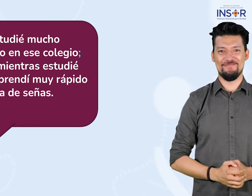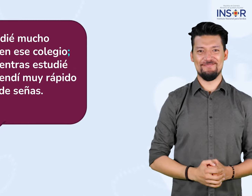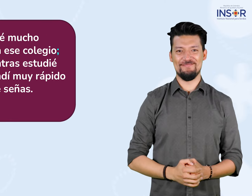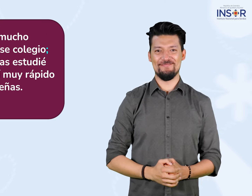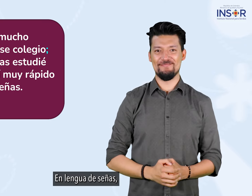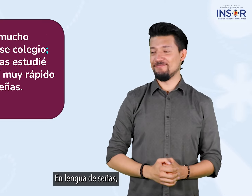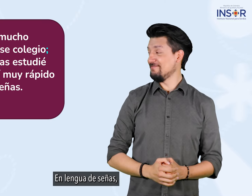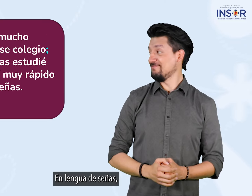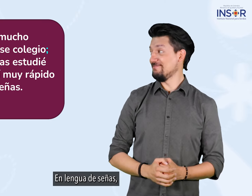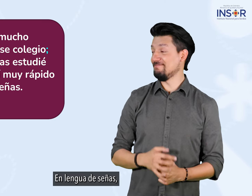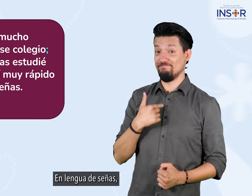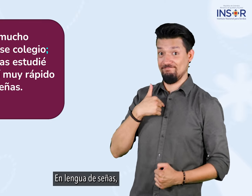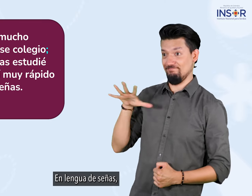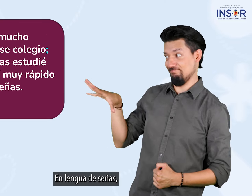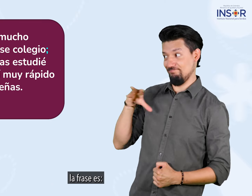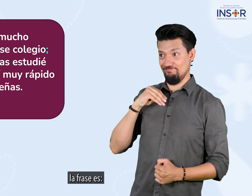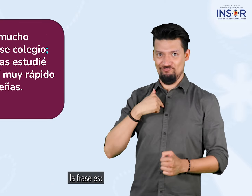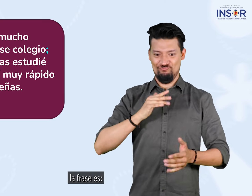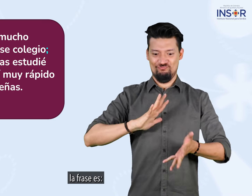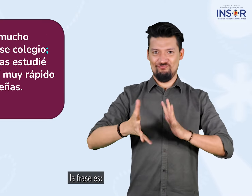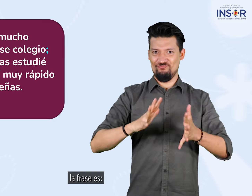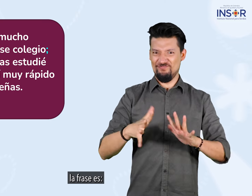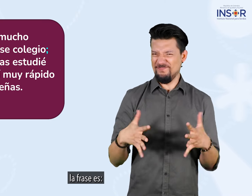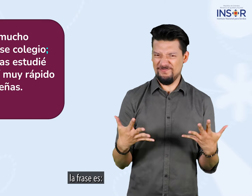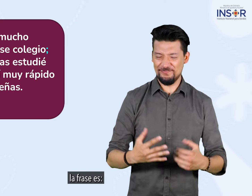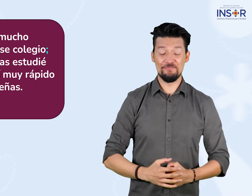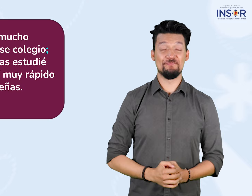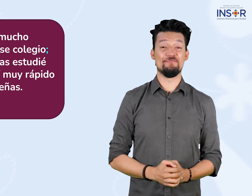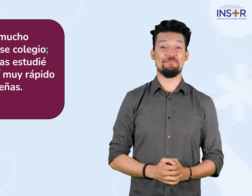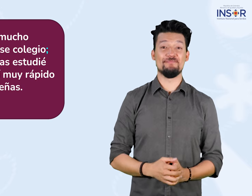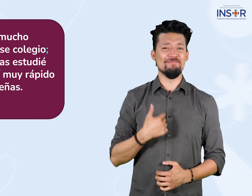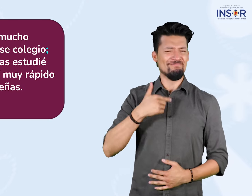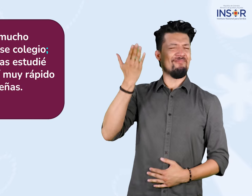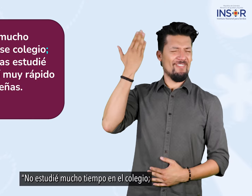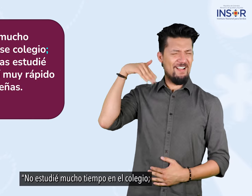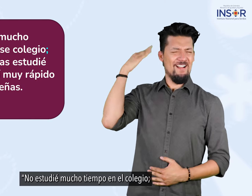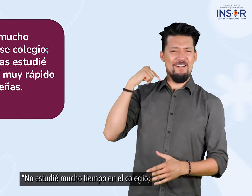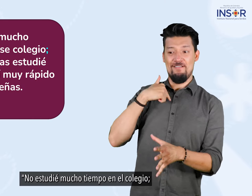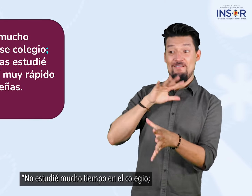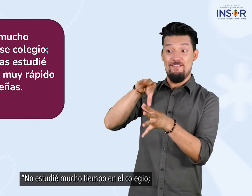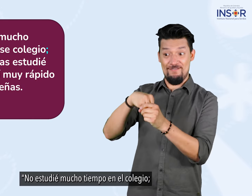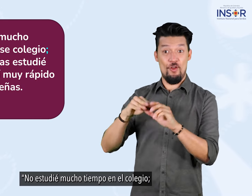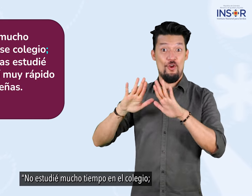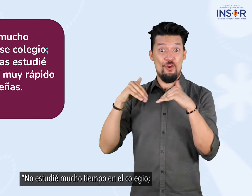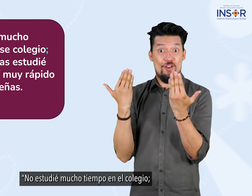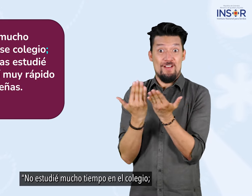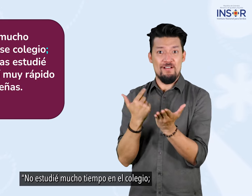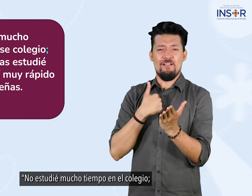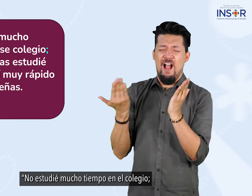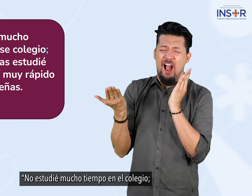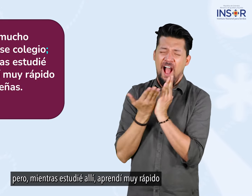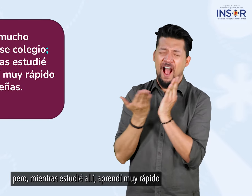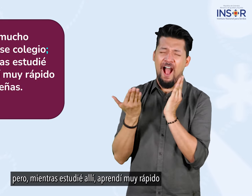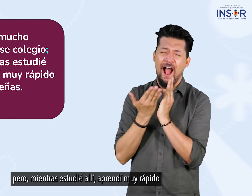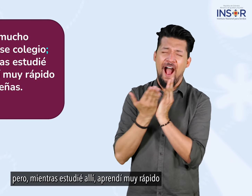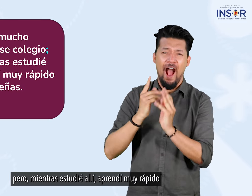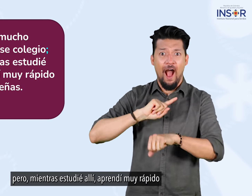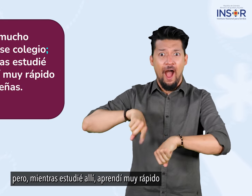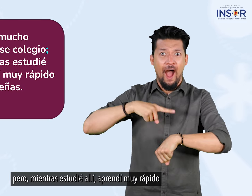en lengua de señas la frase es no estudié mucho tiempo en el colegio pero mientras estudié